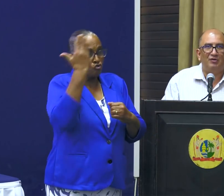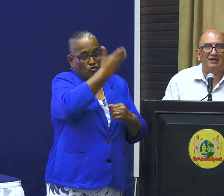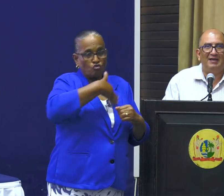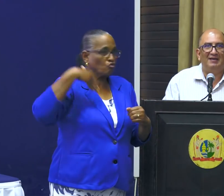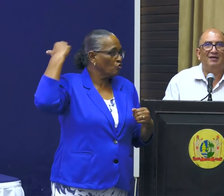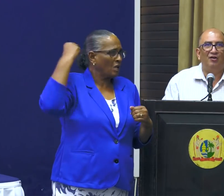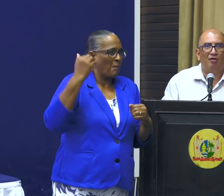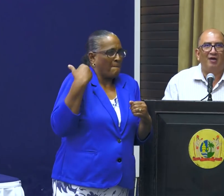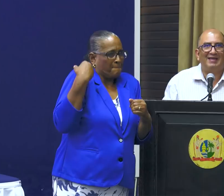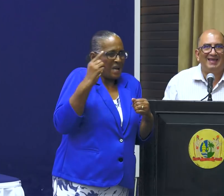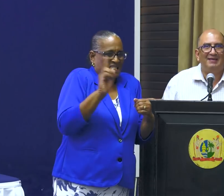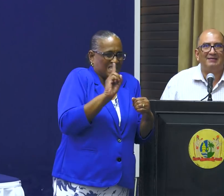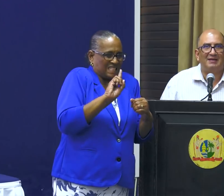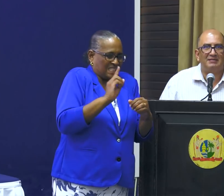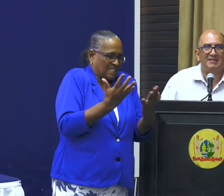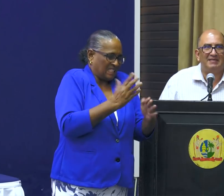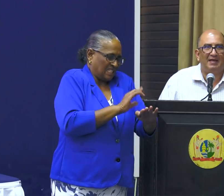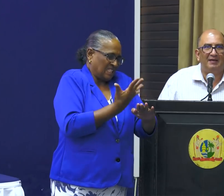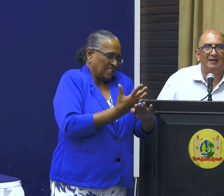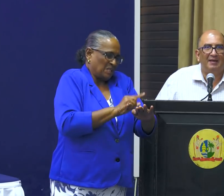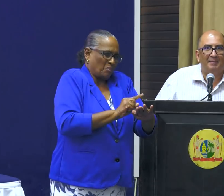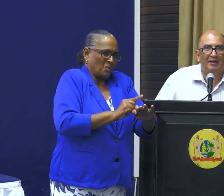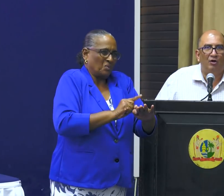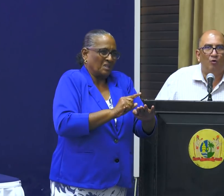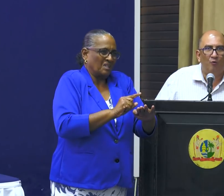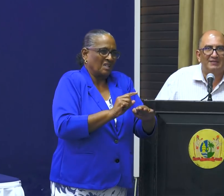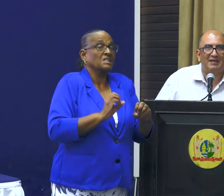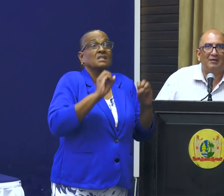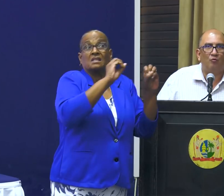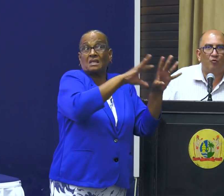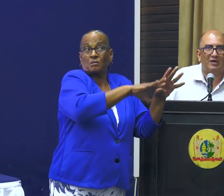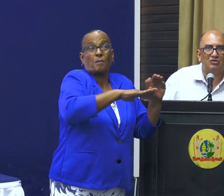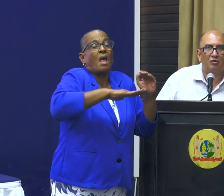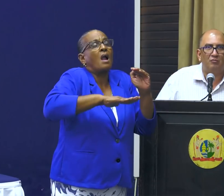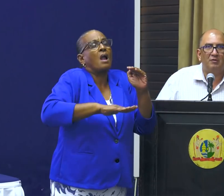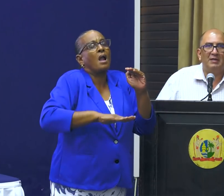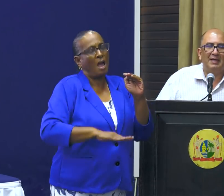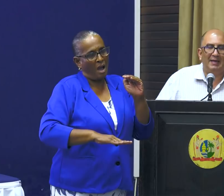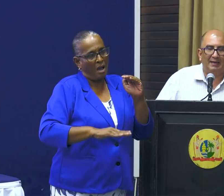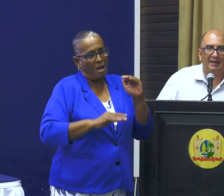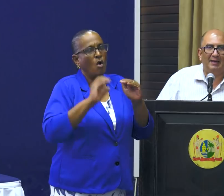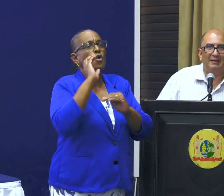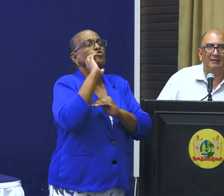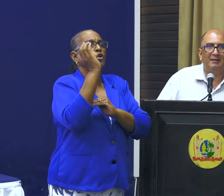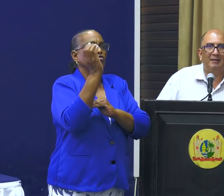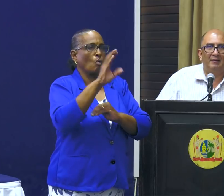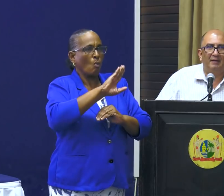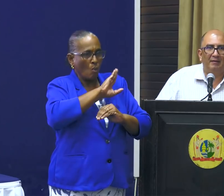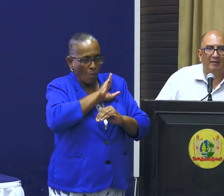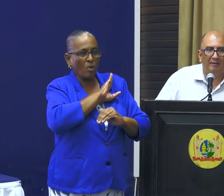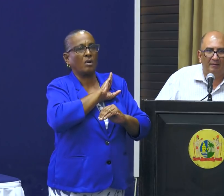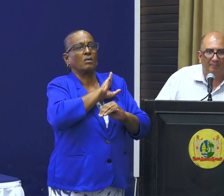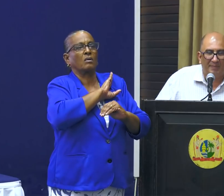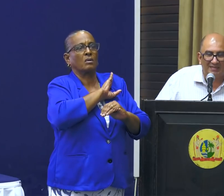tien minuten geleden nog geen transmissie land, dan ben je een low-risk land op Curaçao en dan gaan de